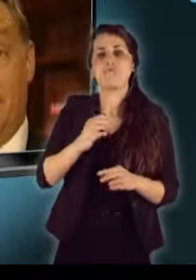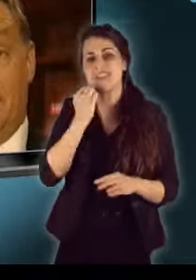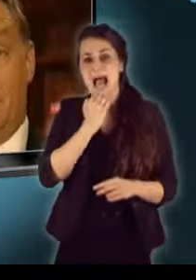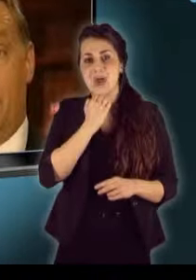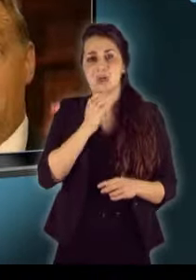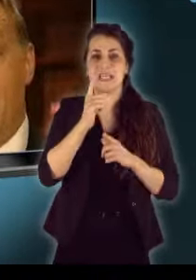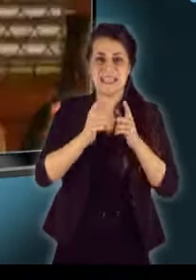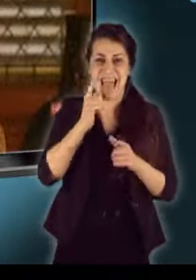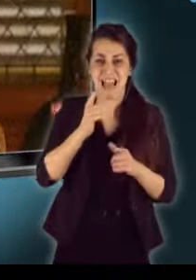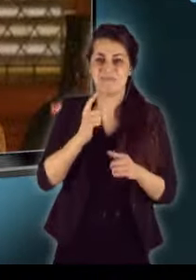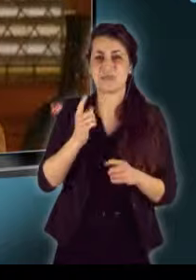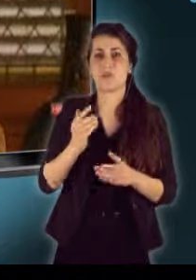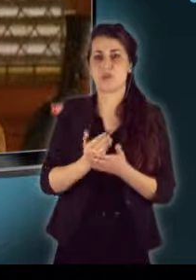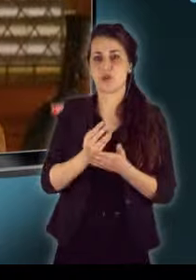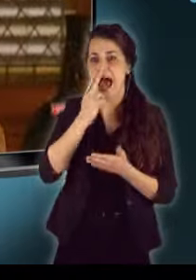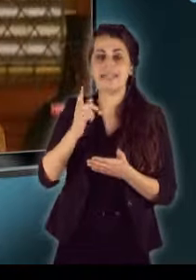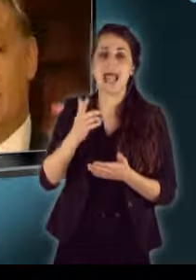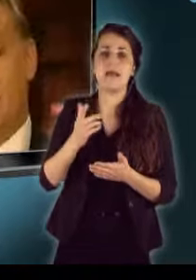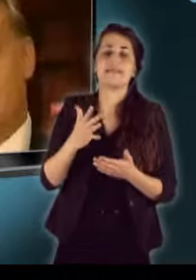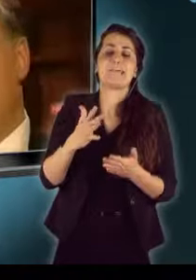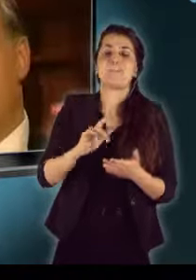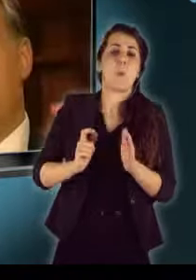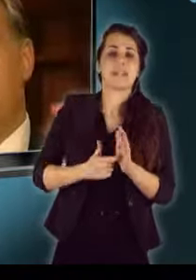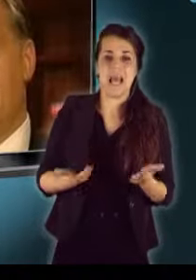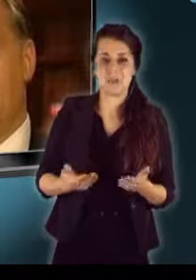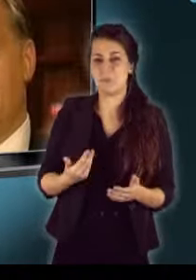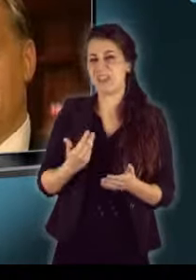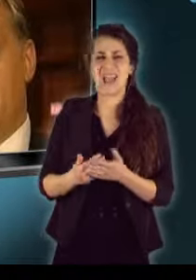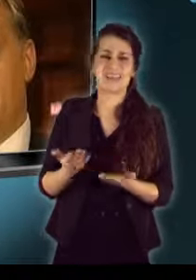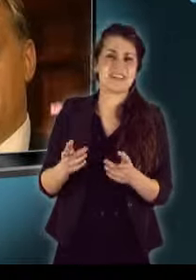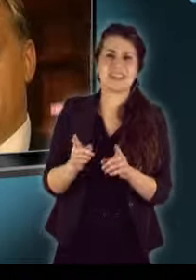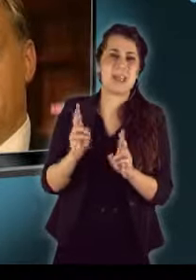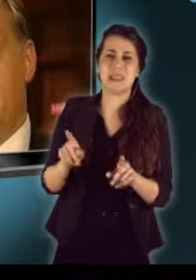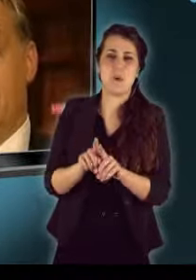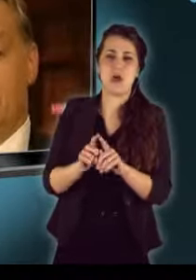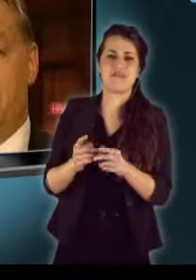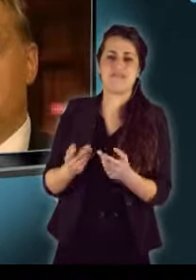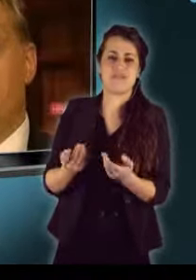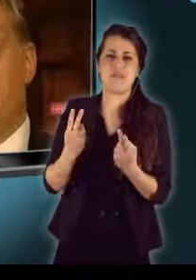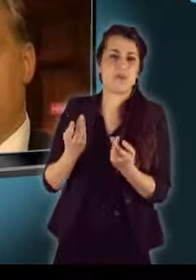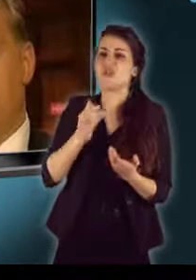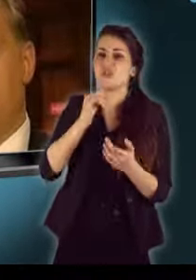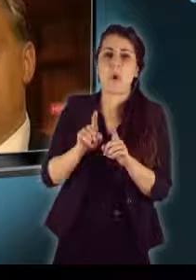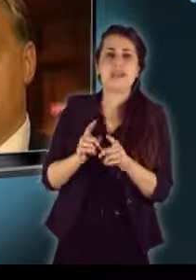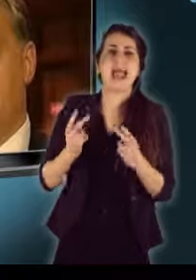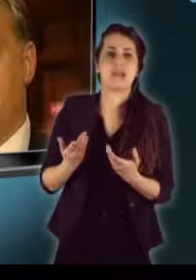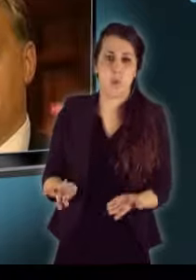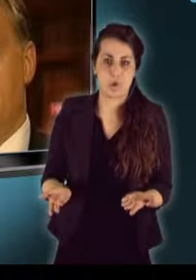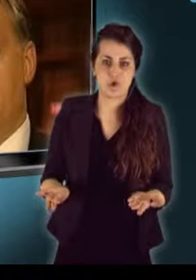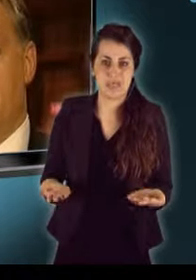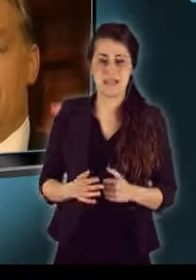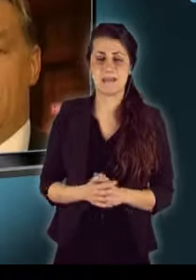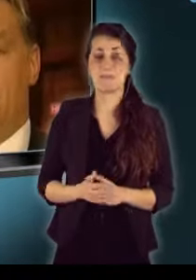szükségét látja, de nem mindenáron. Nem kellene ennek ilyen nagy feneket keríteni. Az egész ügynek nincs ekkora jelentősége.